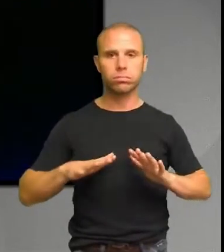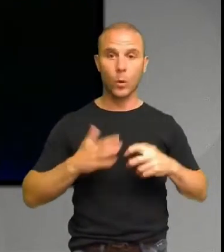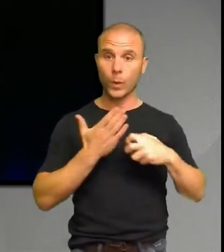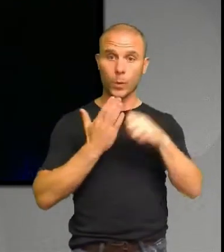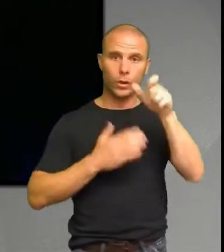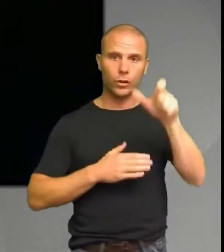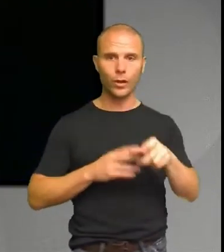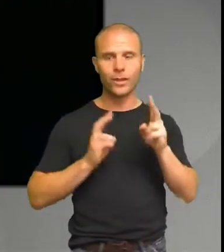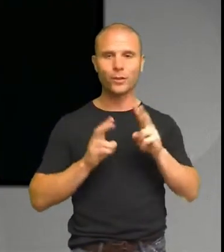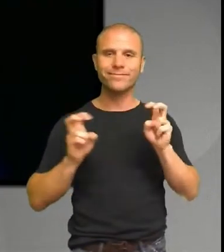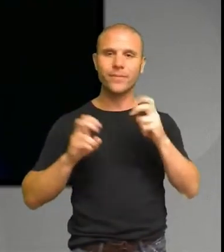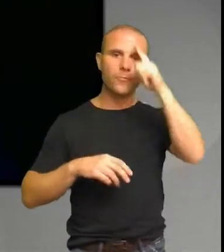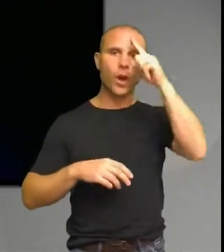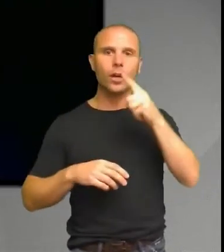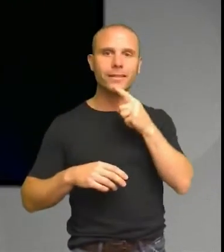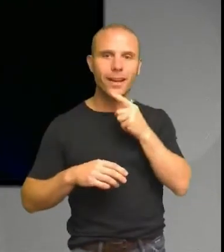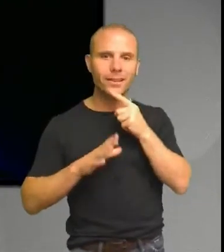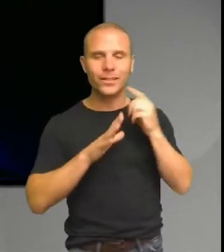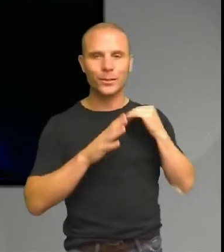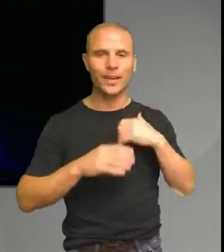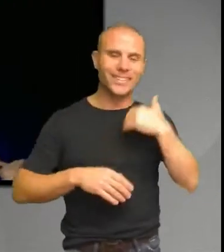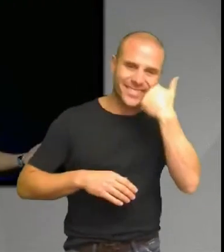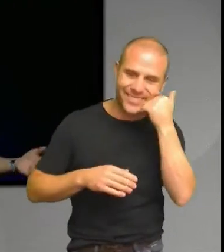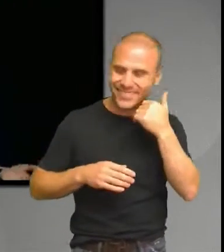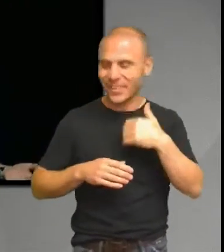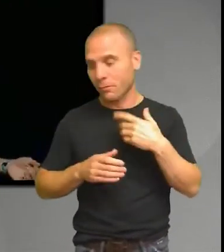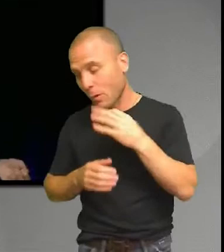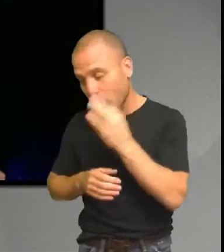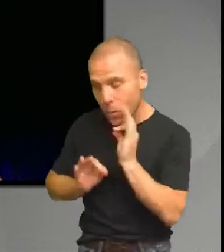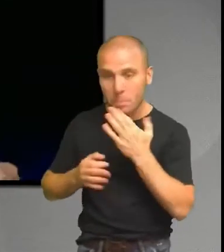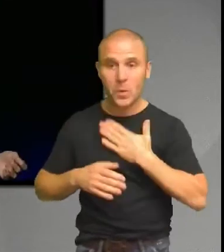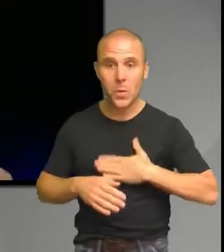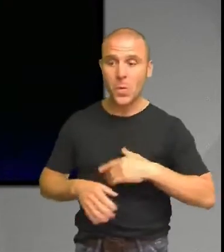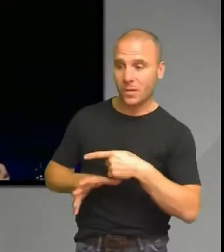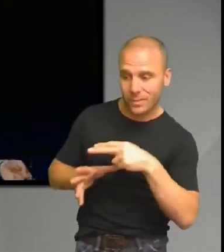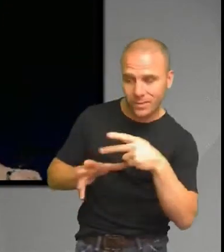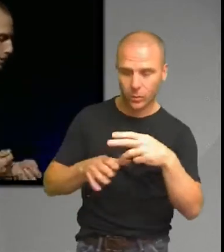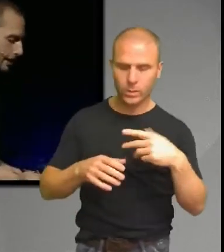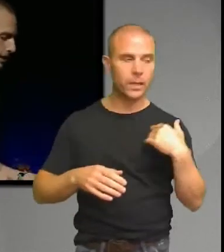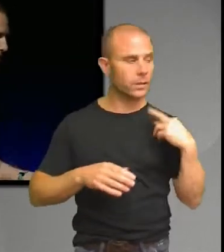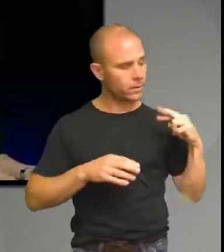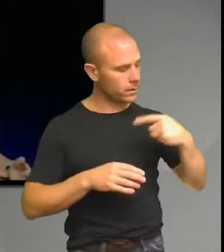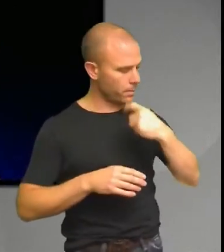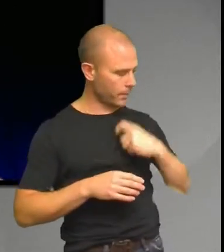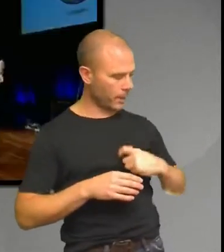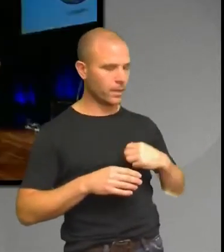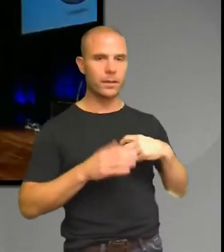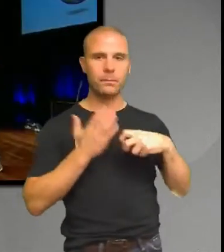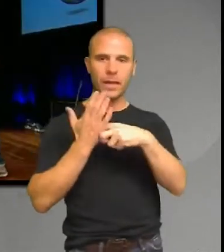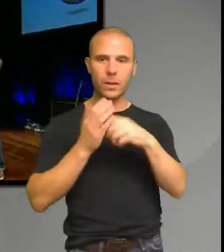fadersfigur. Han skajar med alla, han frågar alla hur de mår och sådär. Och så kommer han till mig och så kollar han mig biljetter, det är okej. Och så ser han att jag ser trött ut, frågar hur